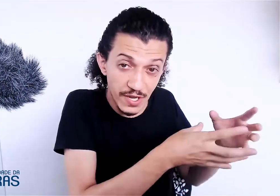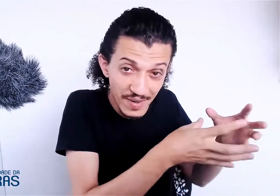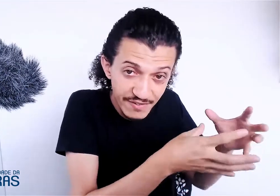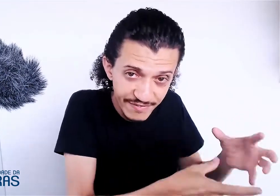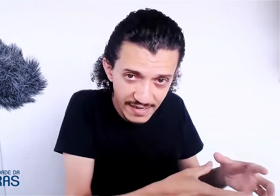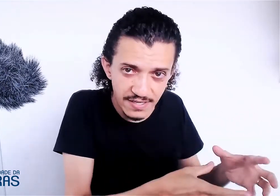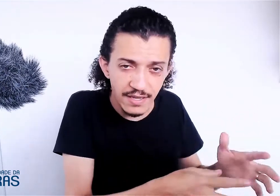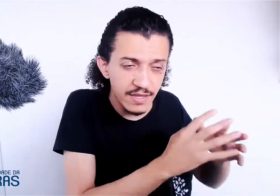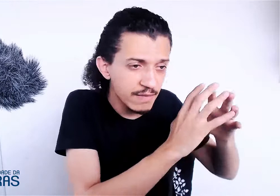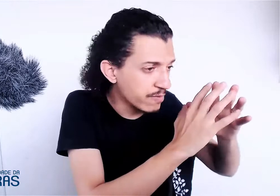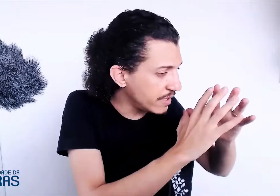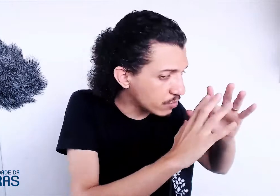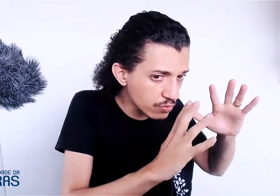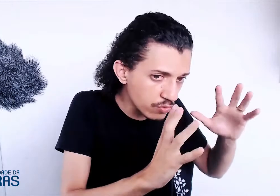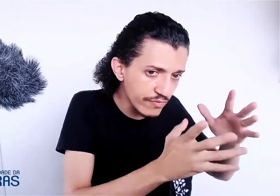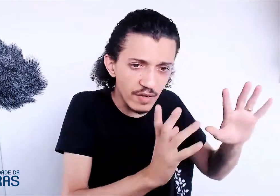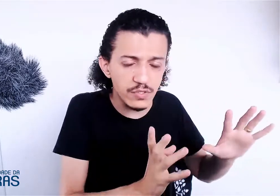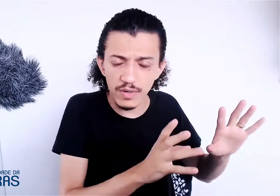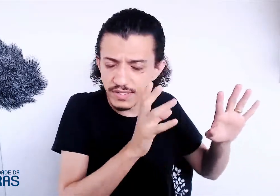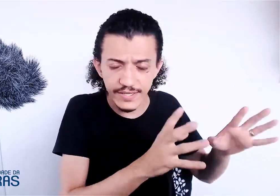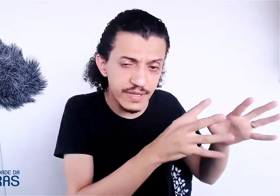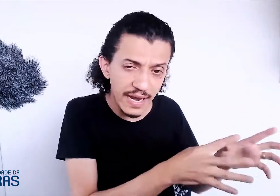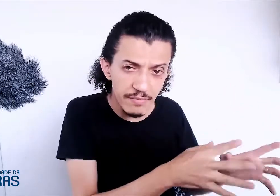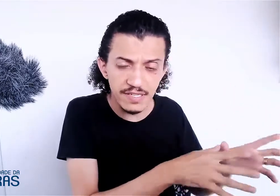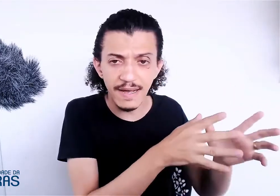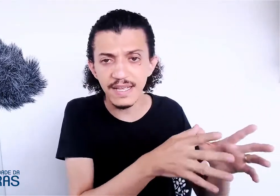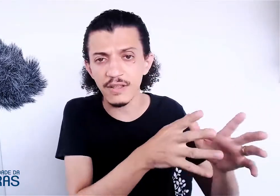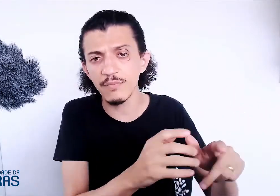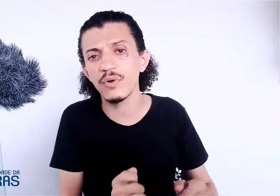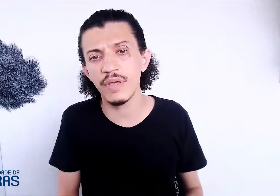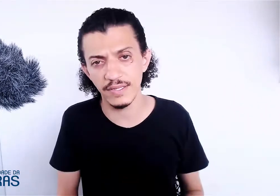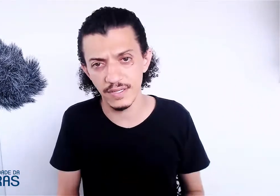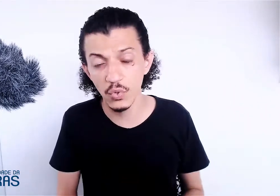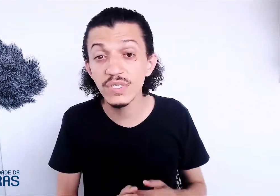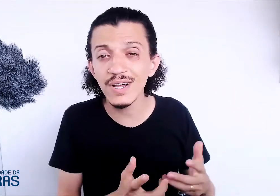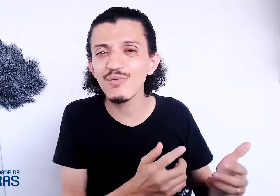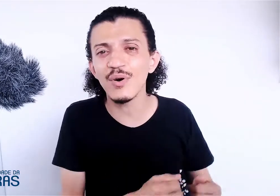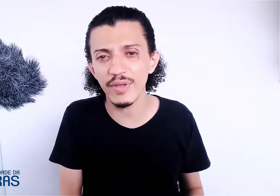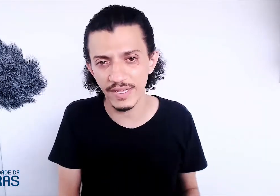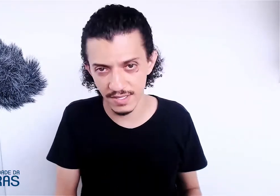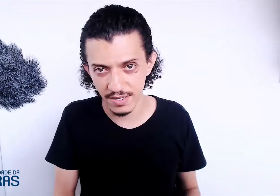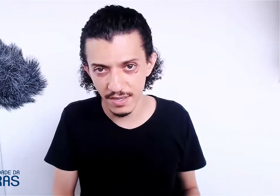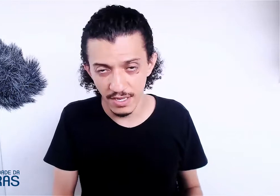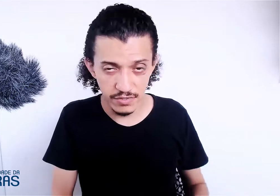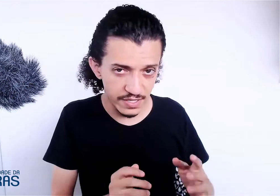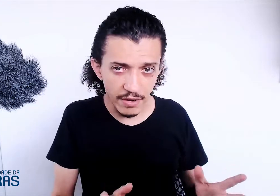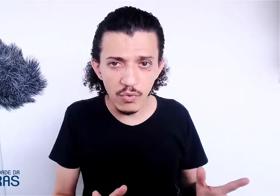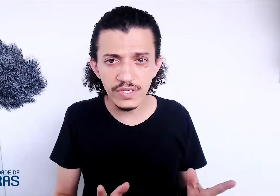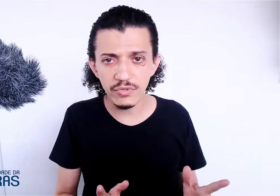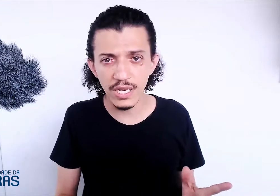geralmente fazem, que no final das contas é estudar Libras baseado no português, usando o português. Se você está em um cursinho de